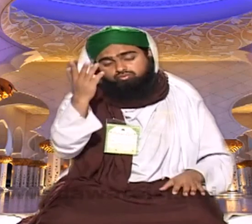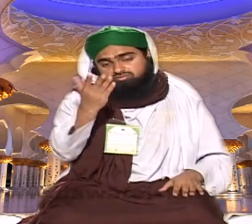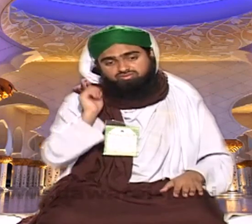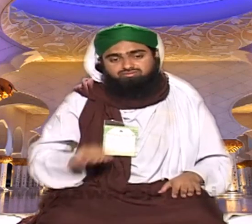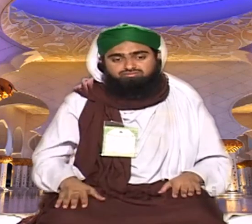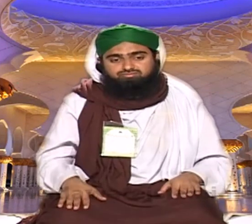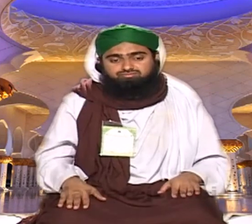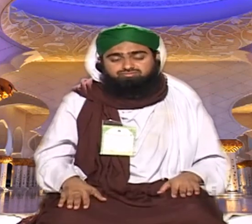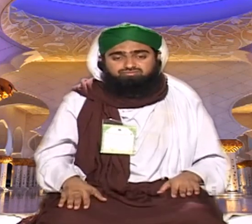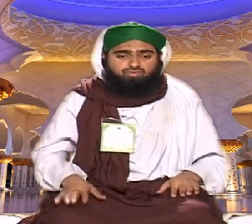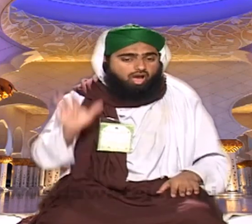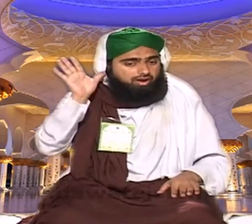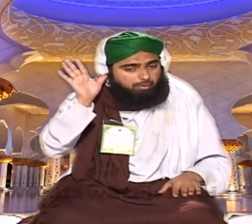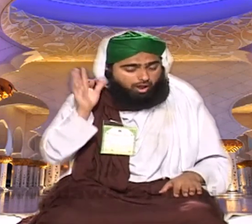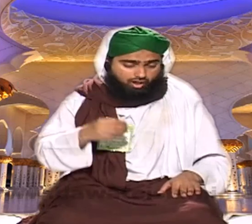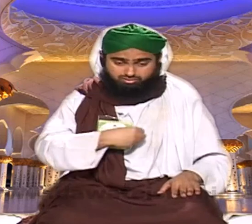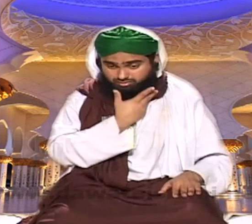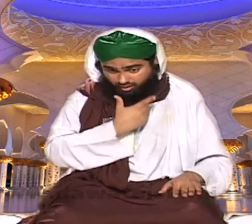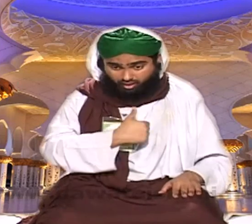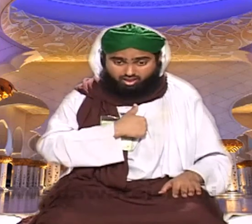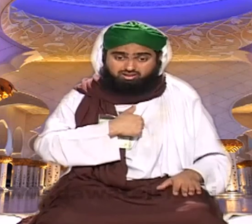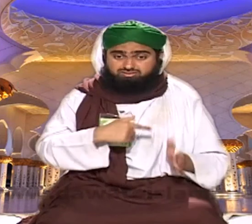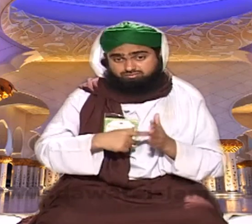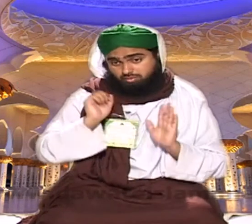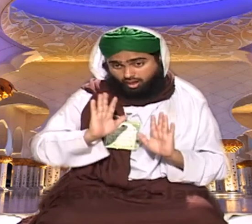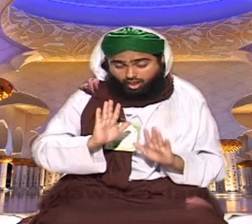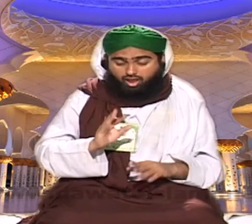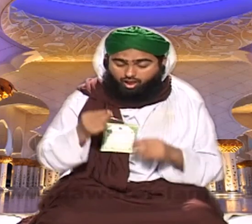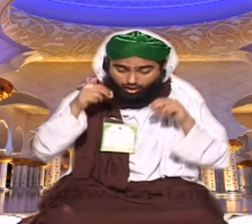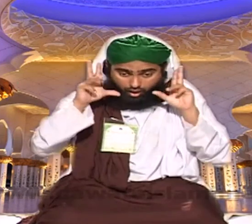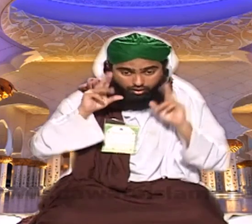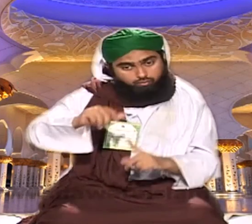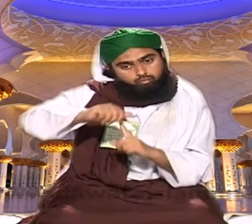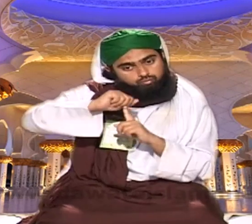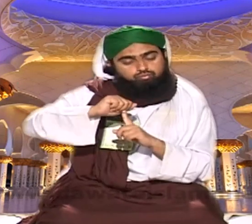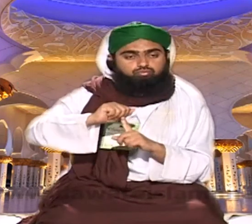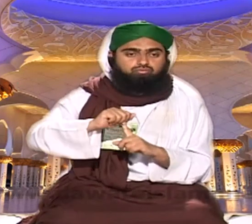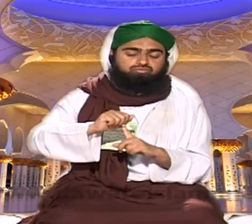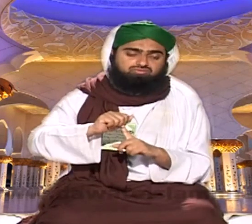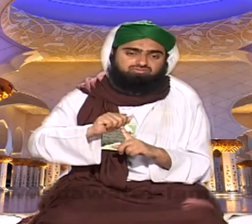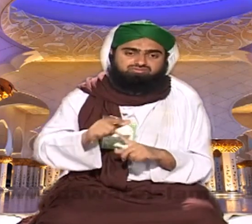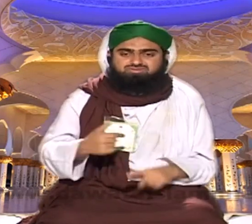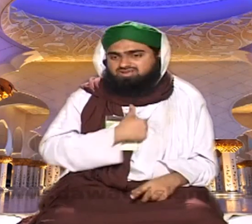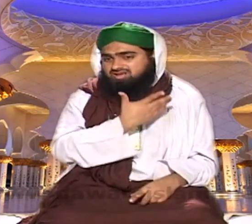احساس ہے اگر نماز کی اہمیت کا احساس ہوتا آنکھ ضرور کھل جاتی